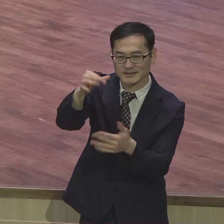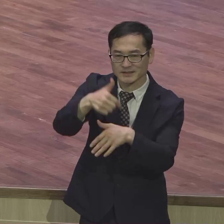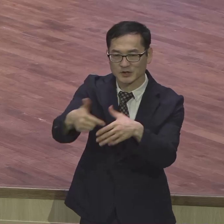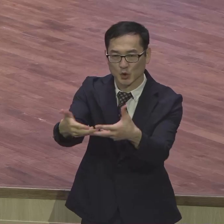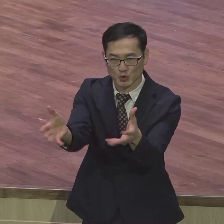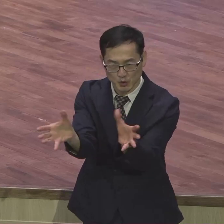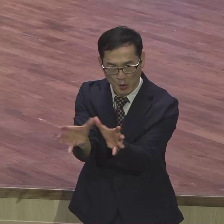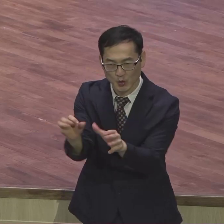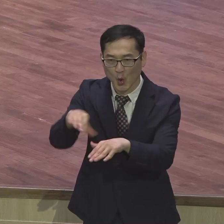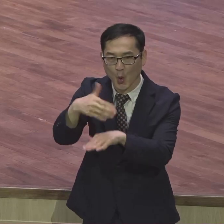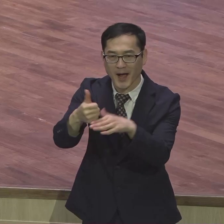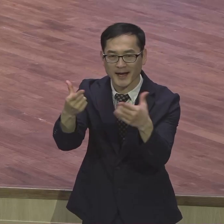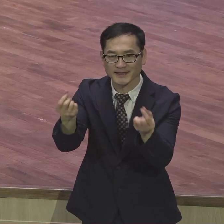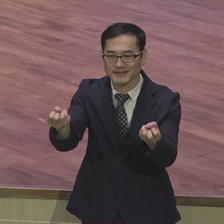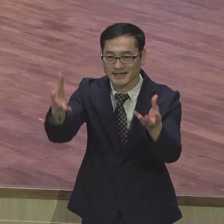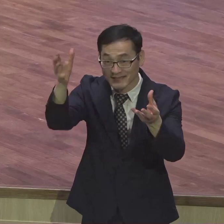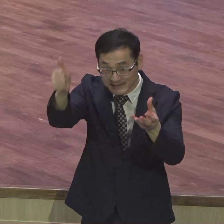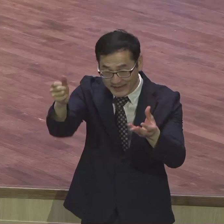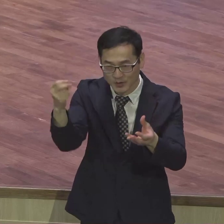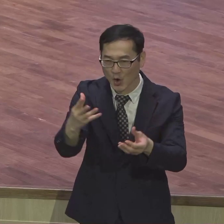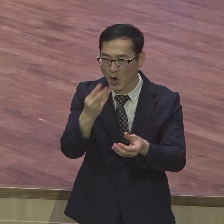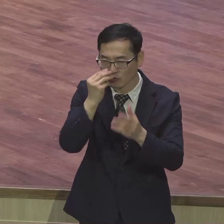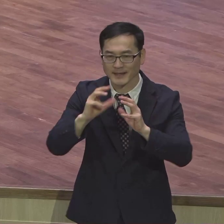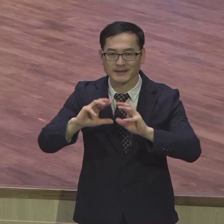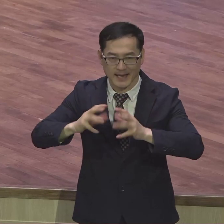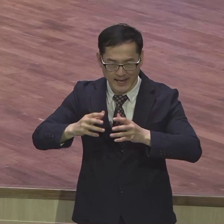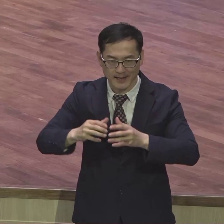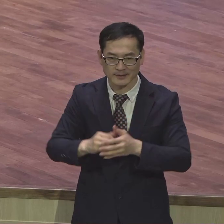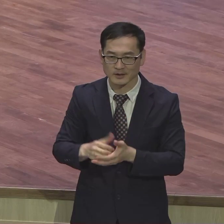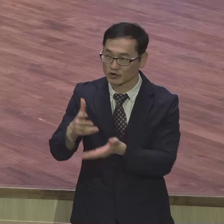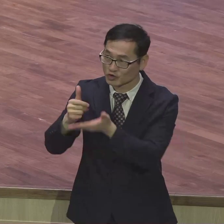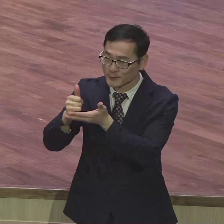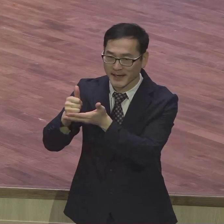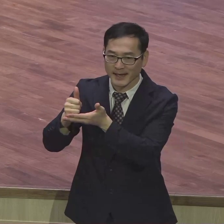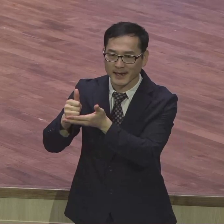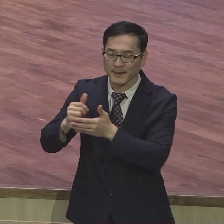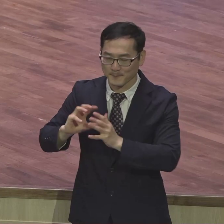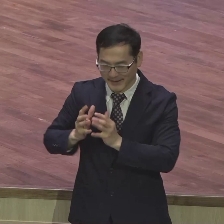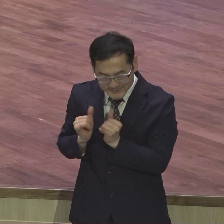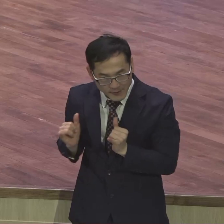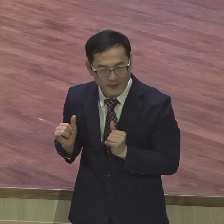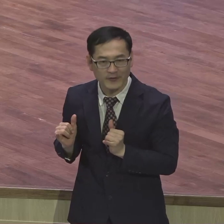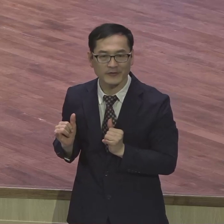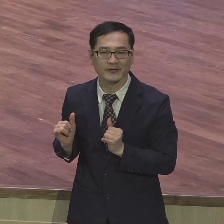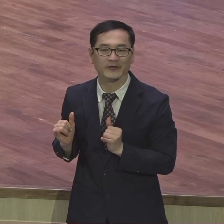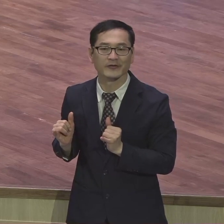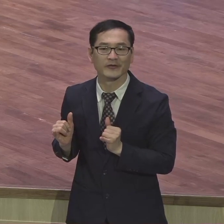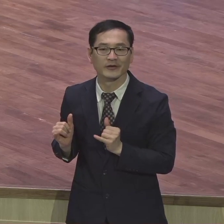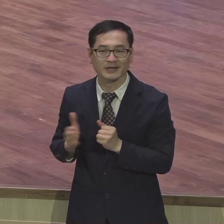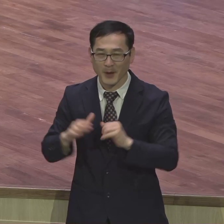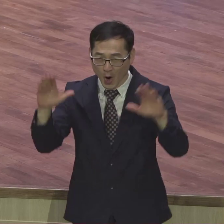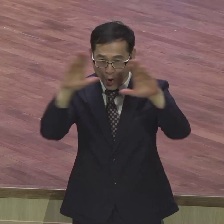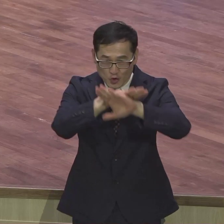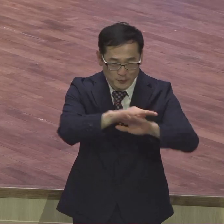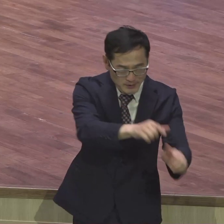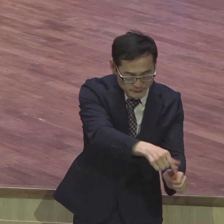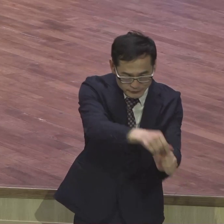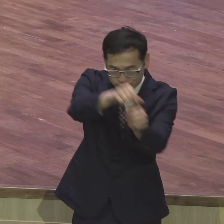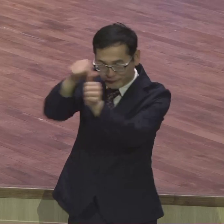거룩한 나라요 그의 소유가 된 배성이니 이는 너희를 어두운 데서 불러내어 그의 귀한 빛에 들어가신 이의 아름다운